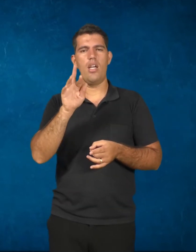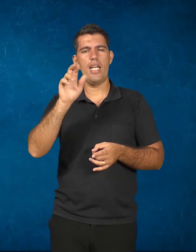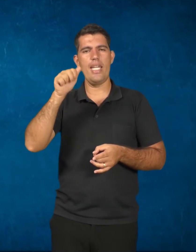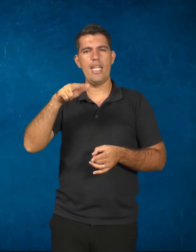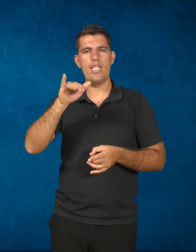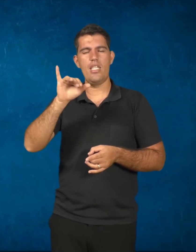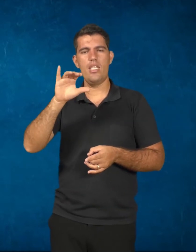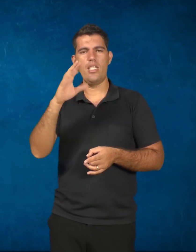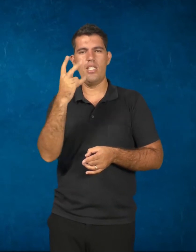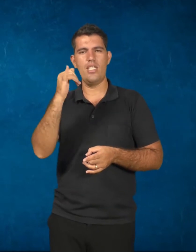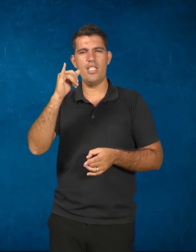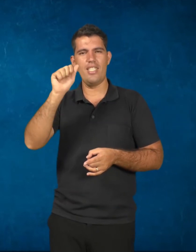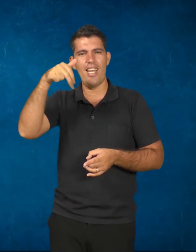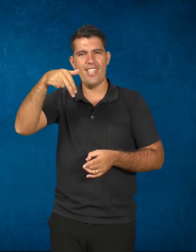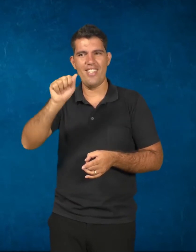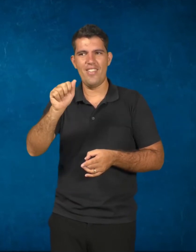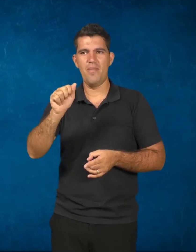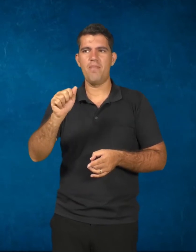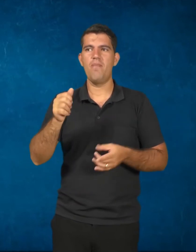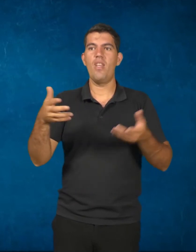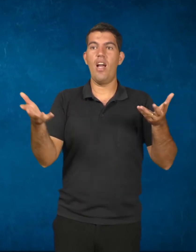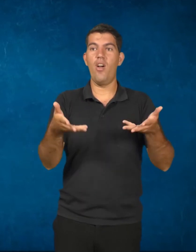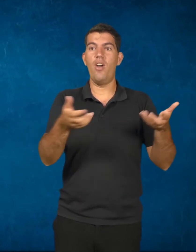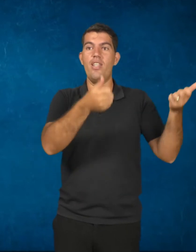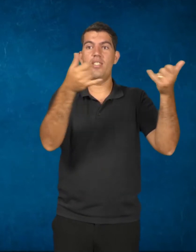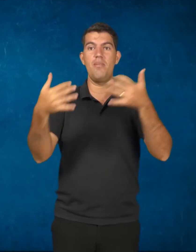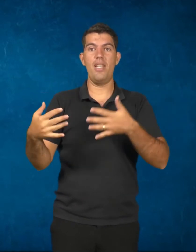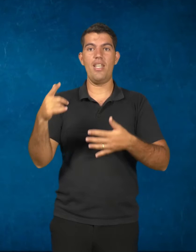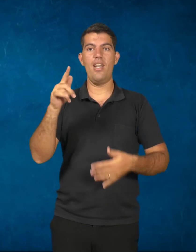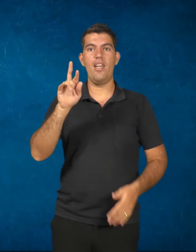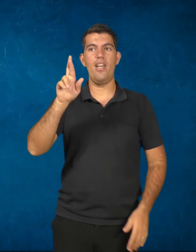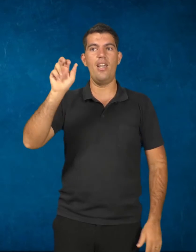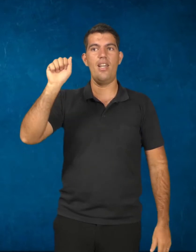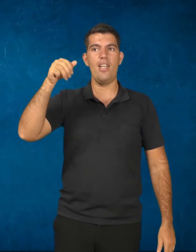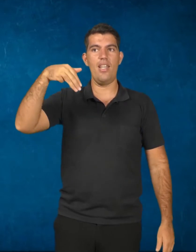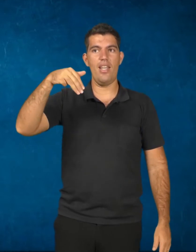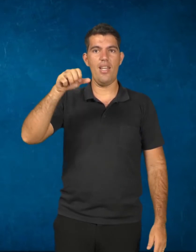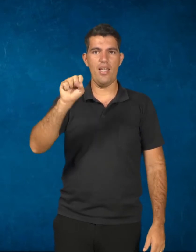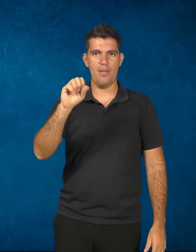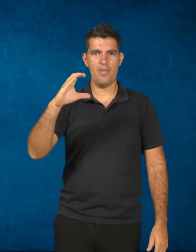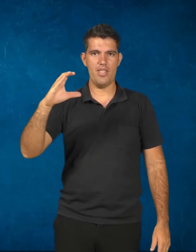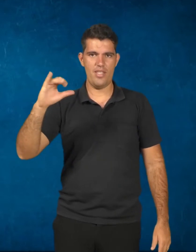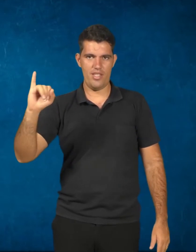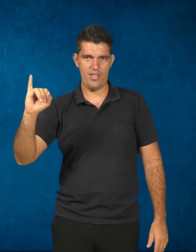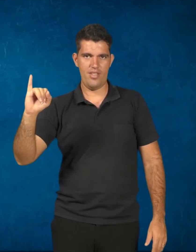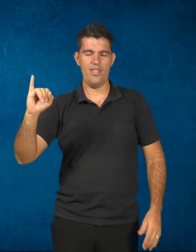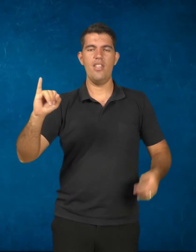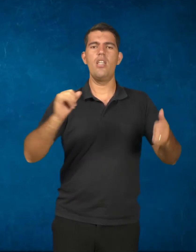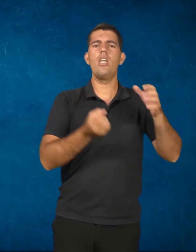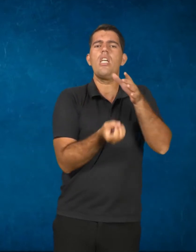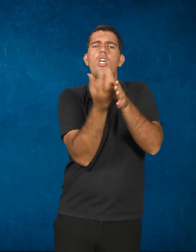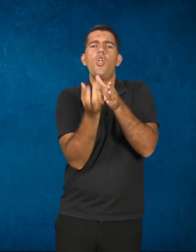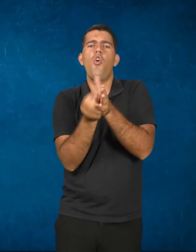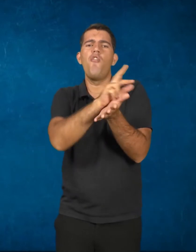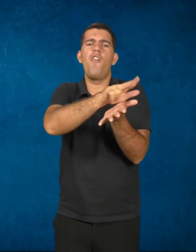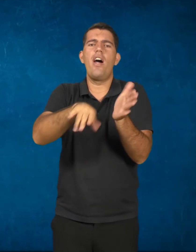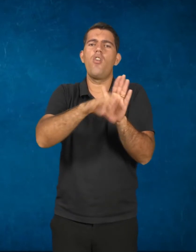Então, vamos falar um pouco sobre Gramsci. Gramsci criou, entre outros conceitos, conceitos de escola